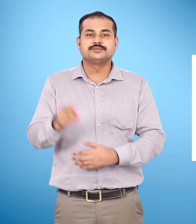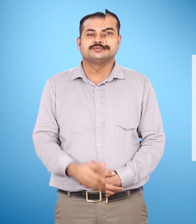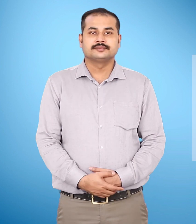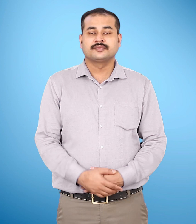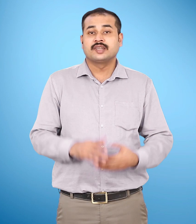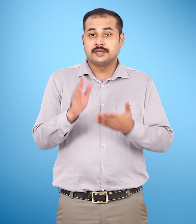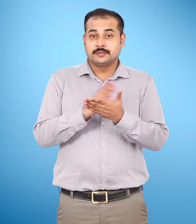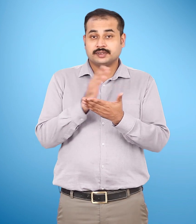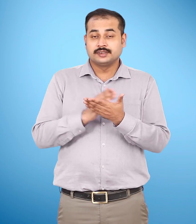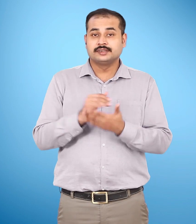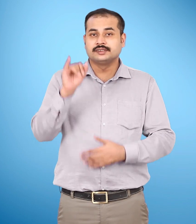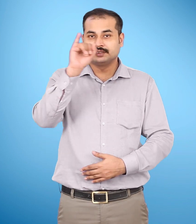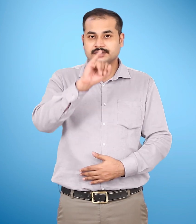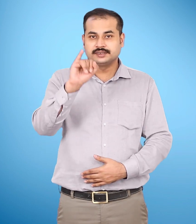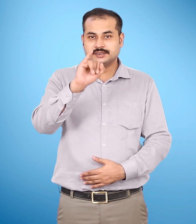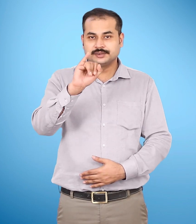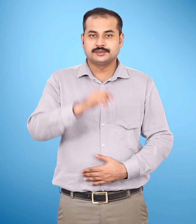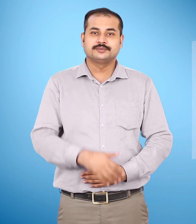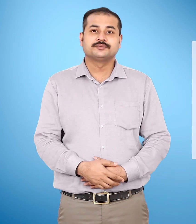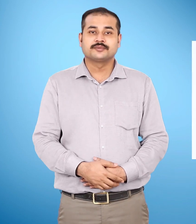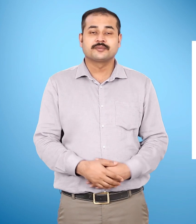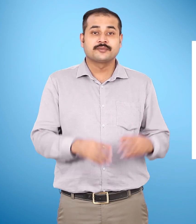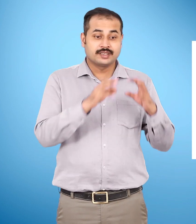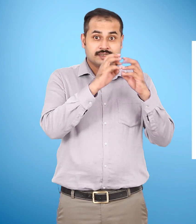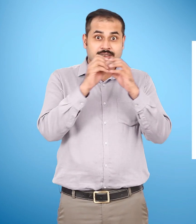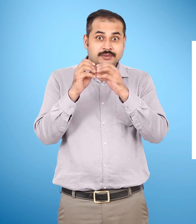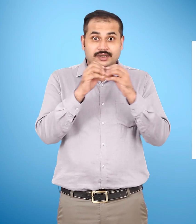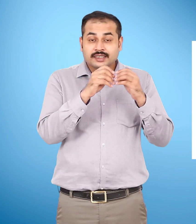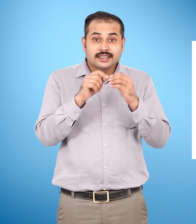प्रिश्थ चे अक्षर की बात